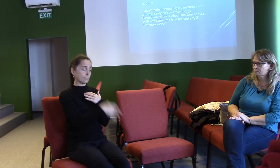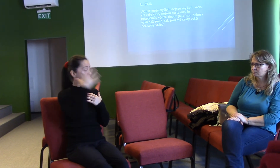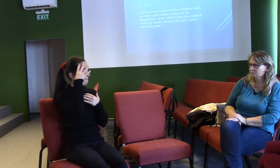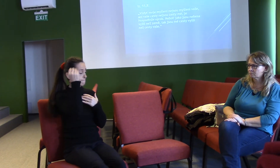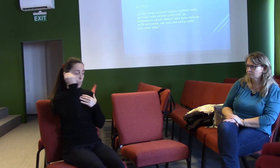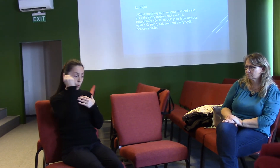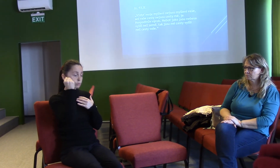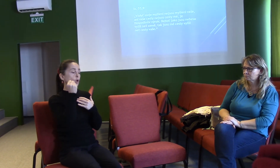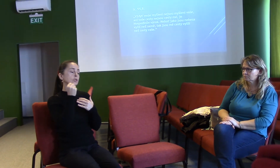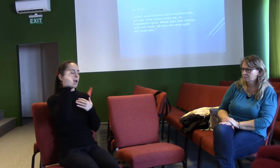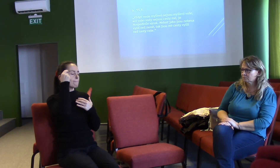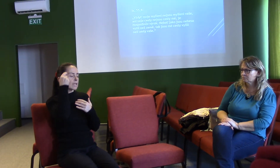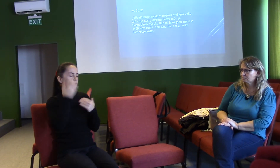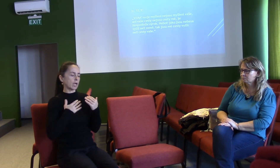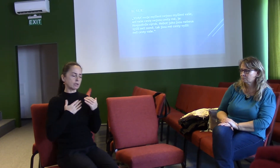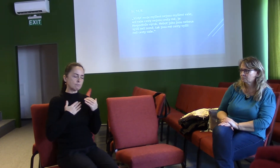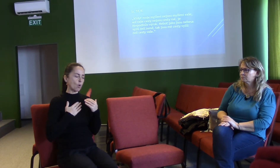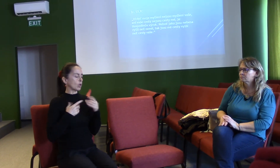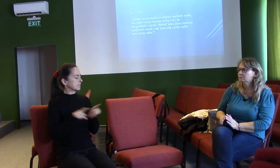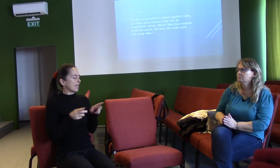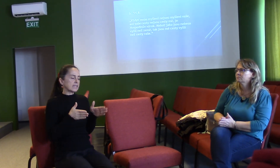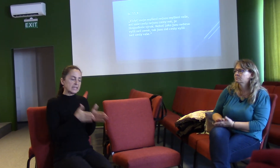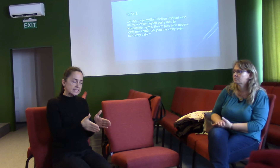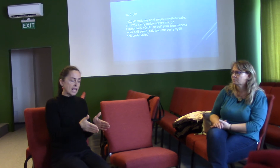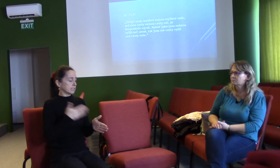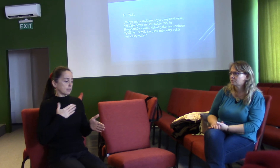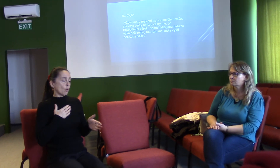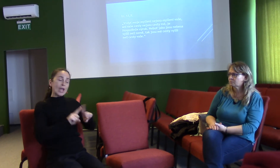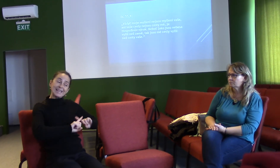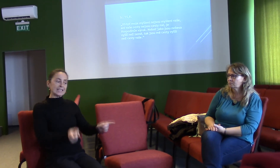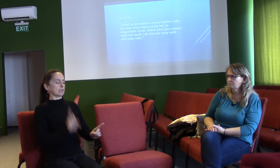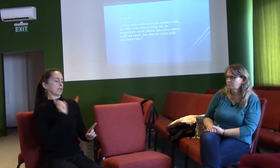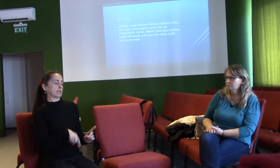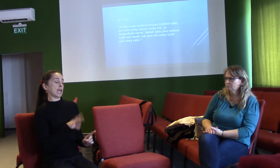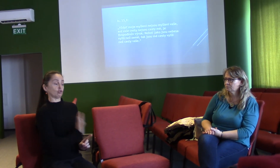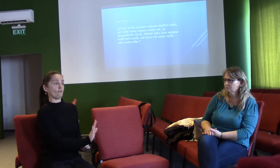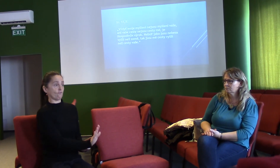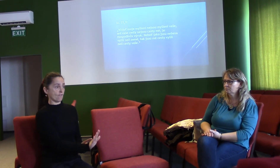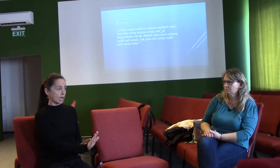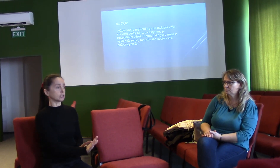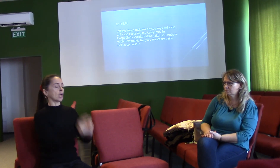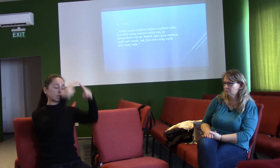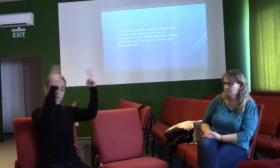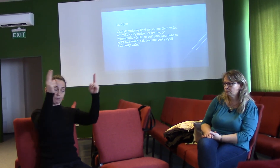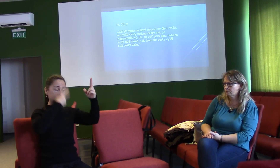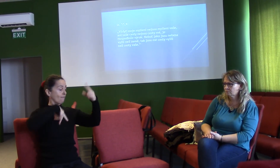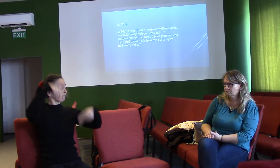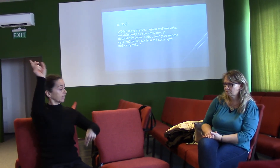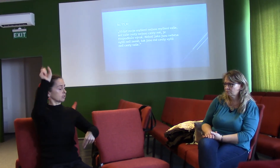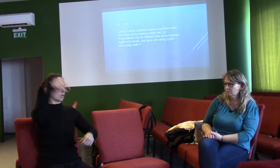nejsou cesty mé, výrok hospodinů. Neboť jako jsou nebesa vyšší než země, tak jsou mé cesty vyšší než